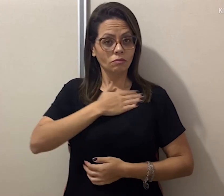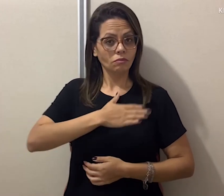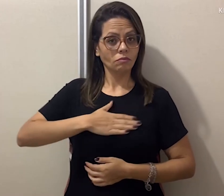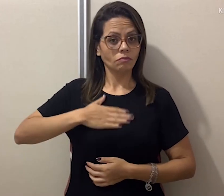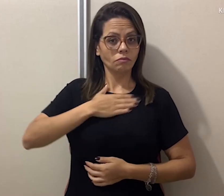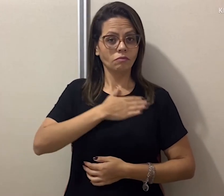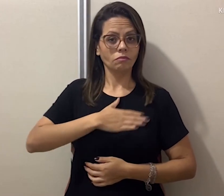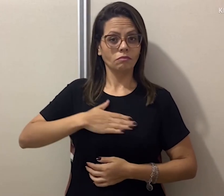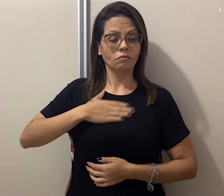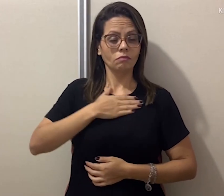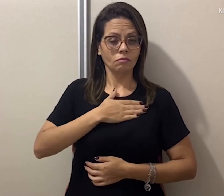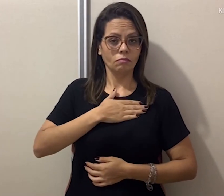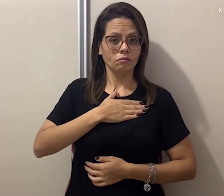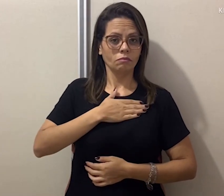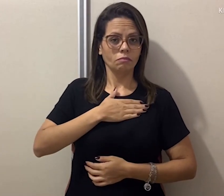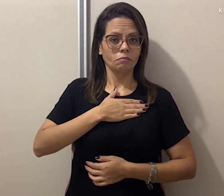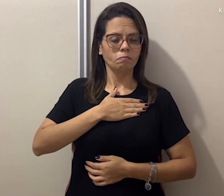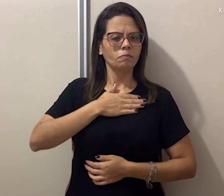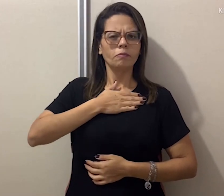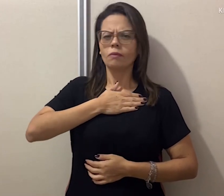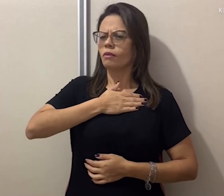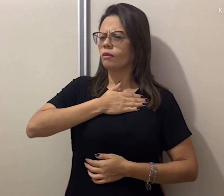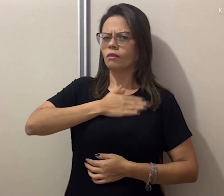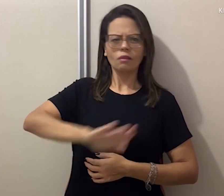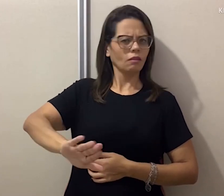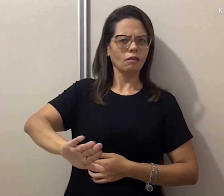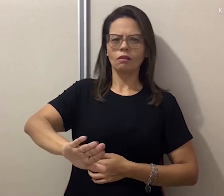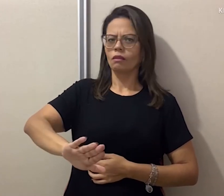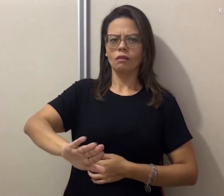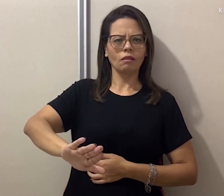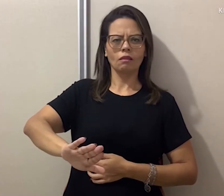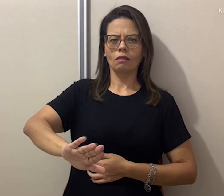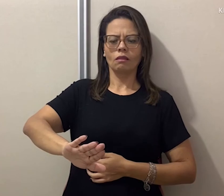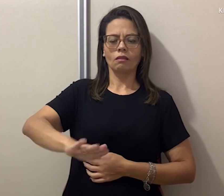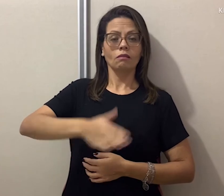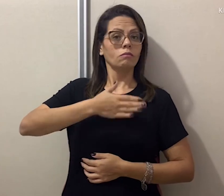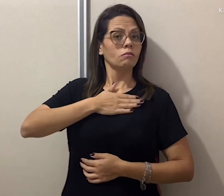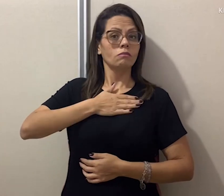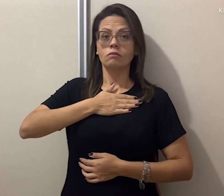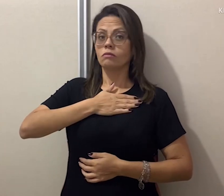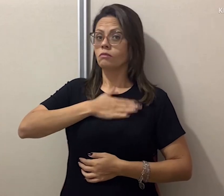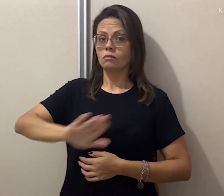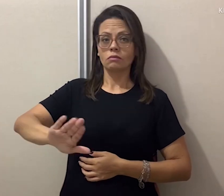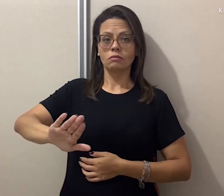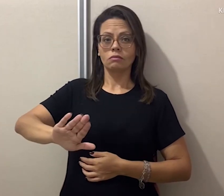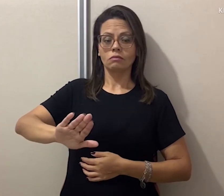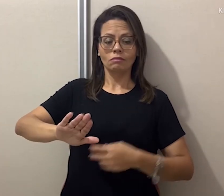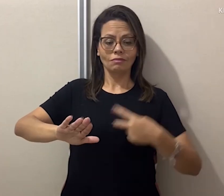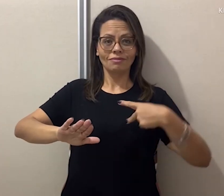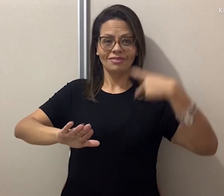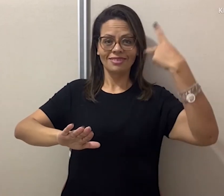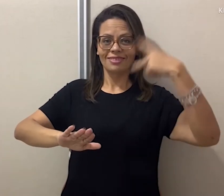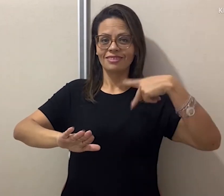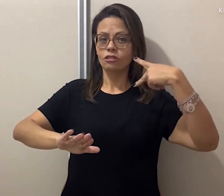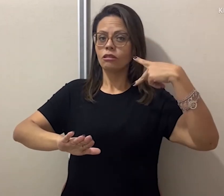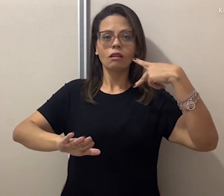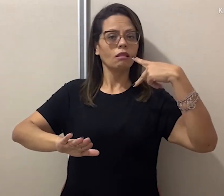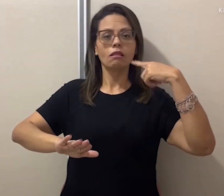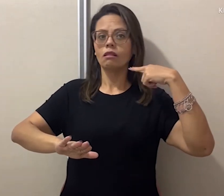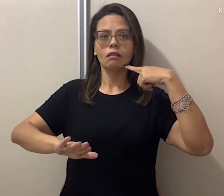gostar, não gostar, não gostar. Você